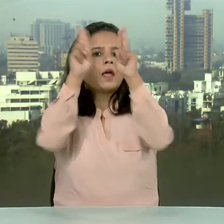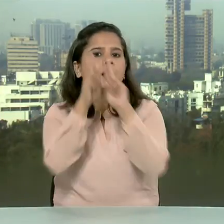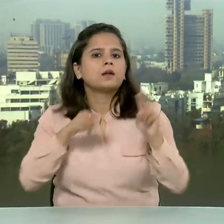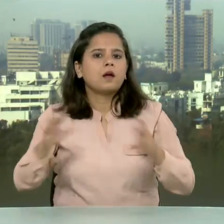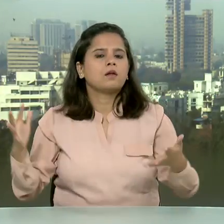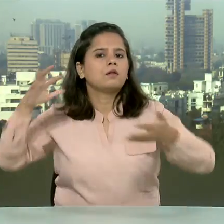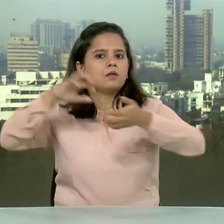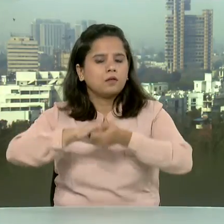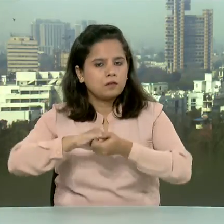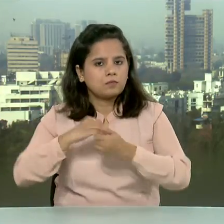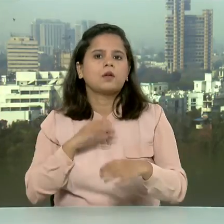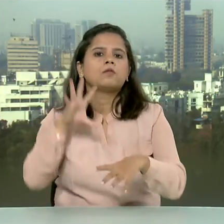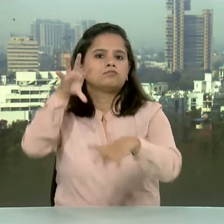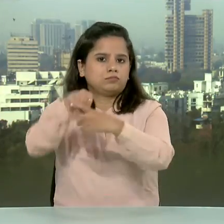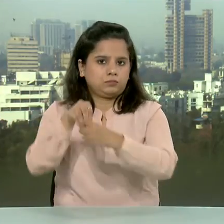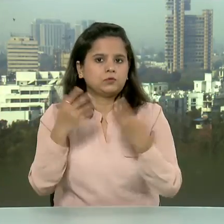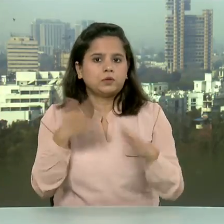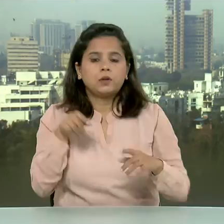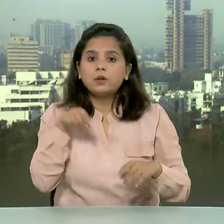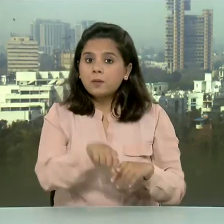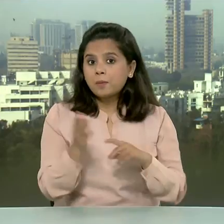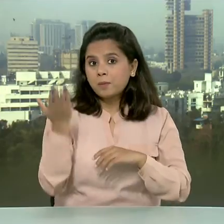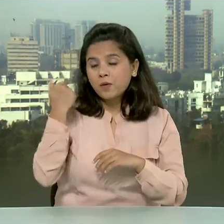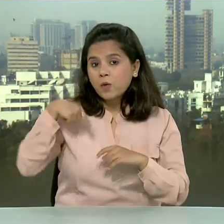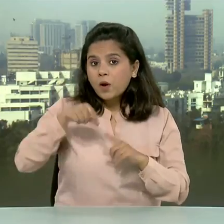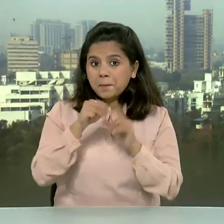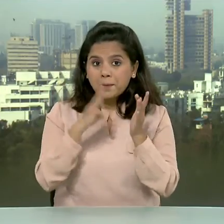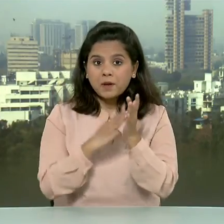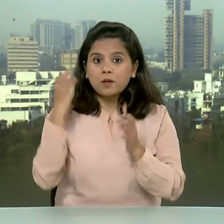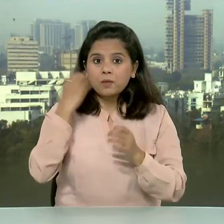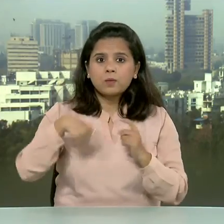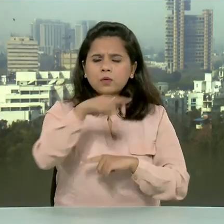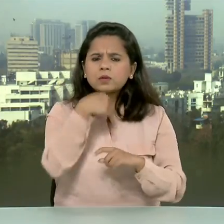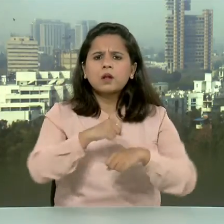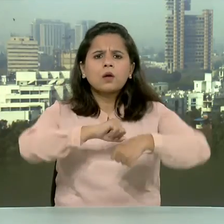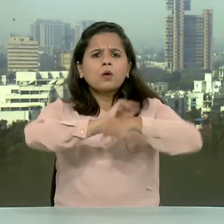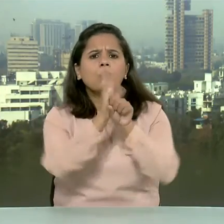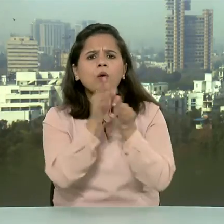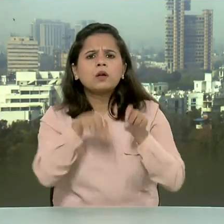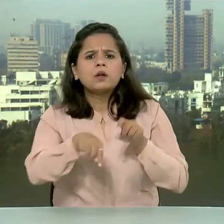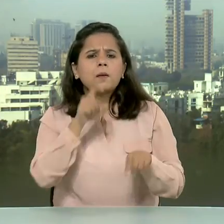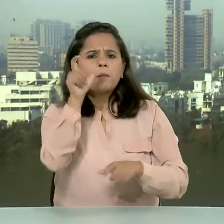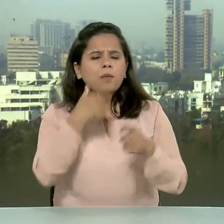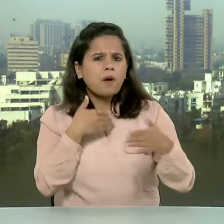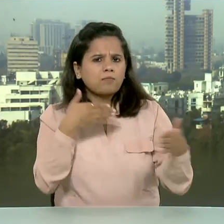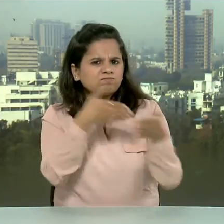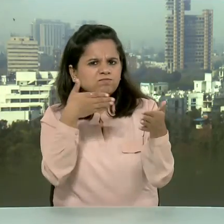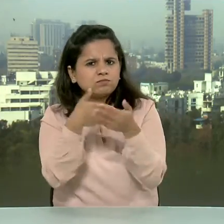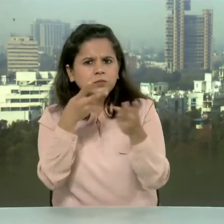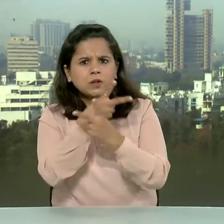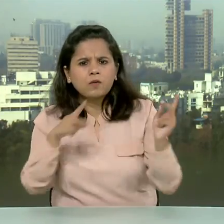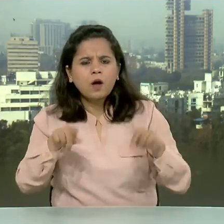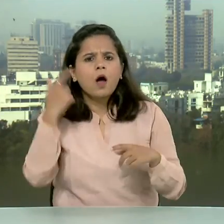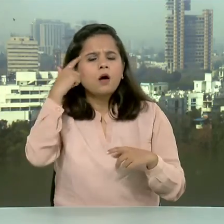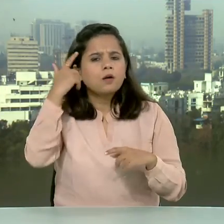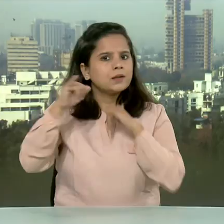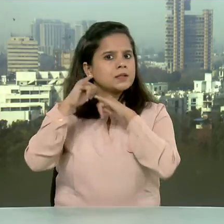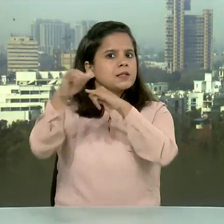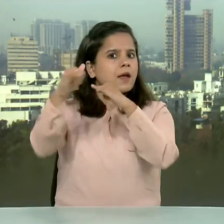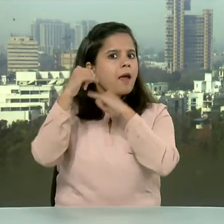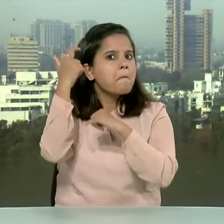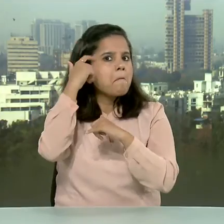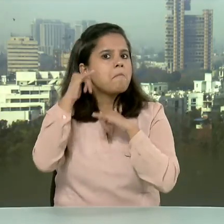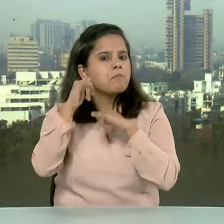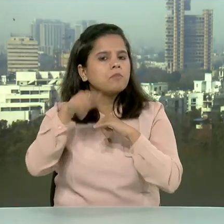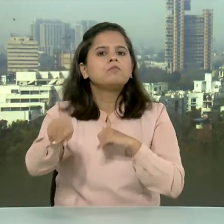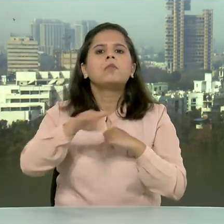गठबंदन में शामिल हो गया इस अफसर पर प्रधानमंत्री ने कुरोना काल की चुनौतियों के बीच समान सोच वाले देशों